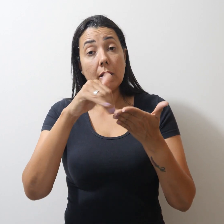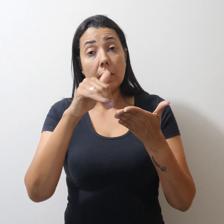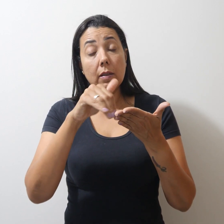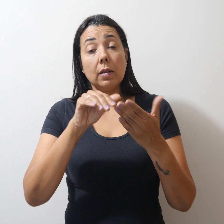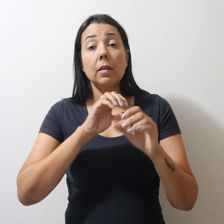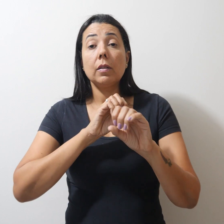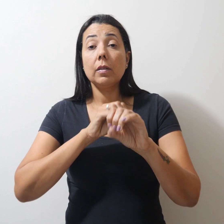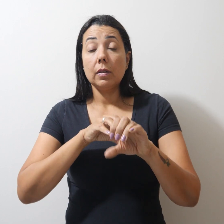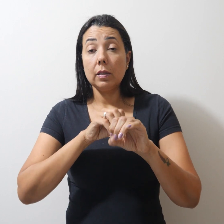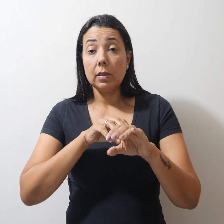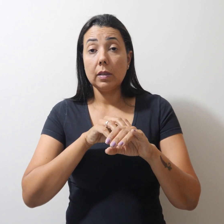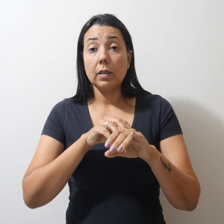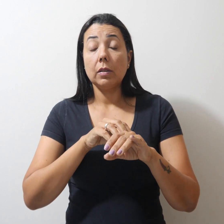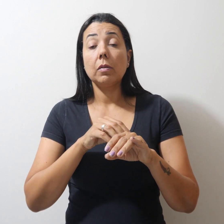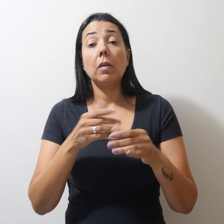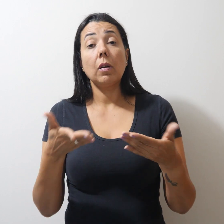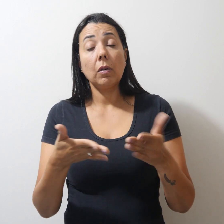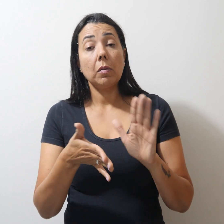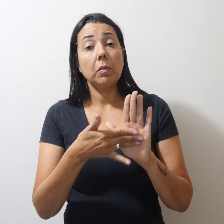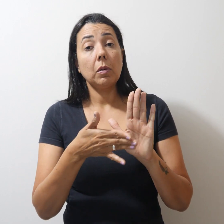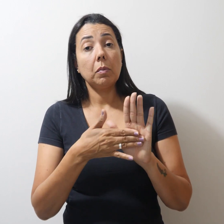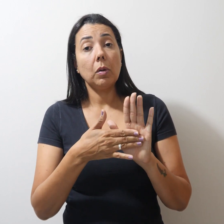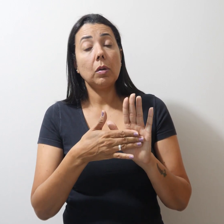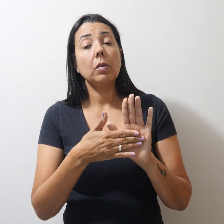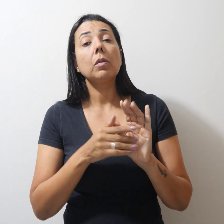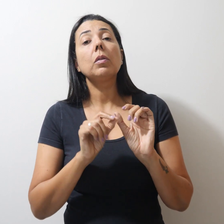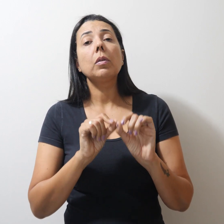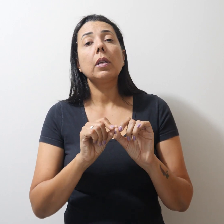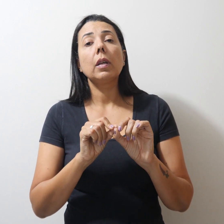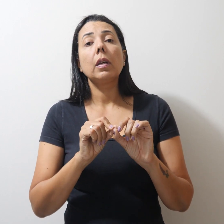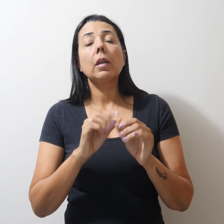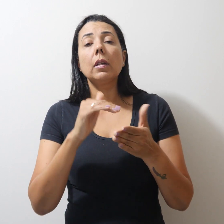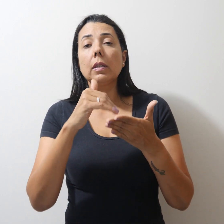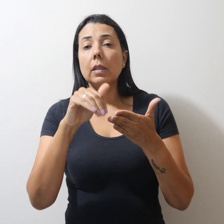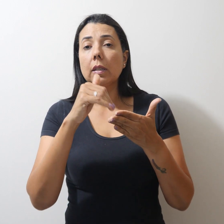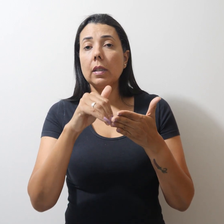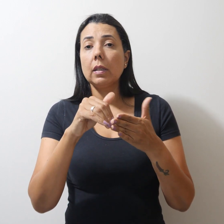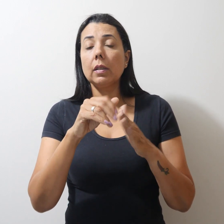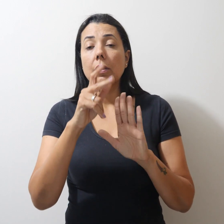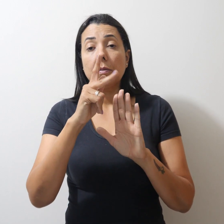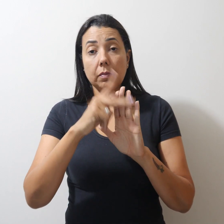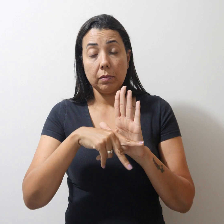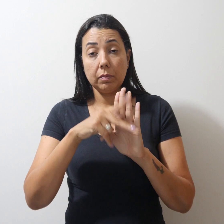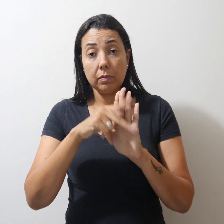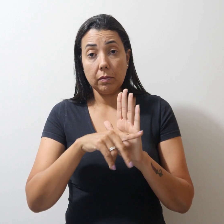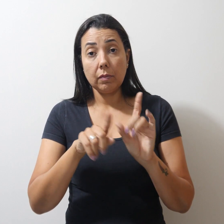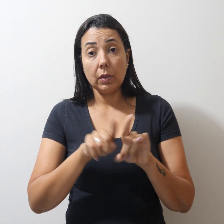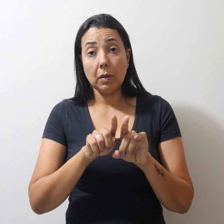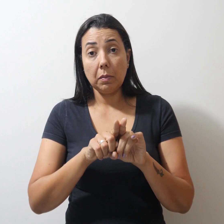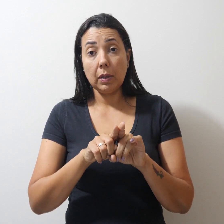Educação encaminhou a minuta à Secretaria de Planejamento com cálculos